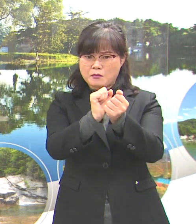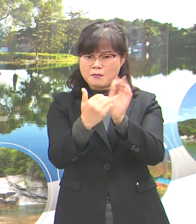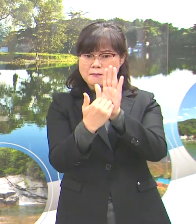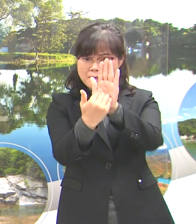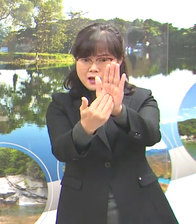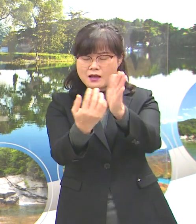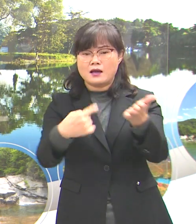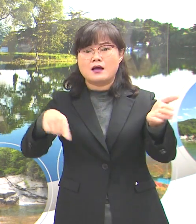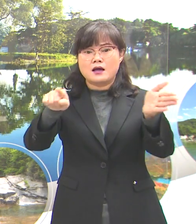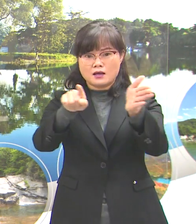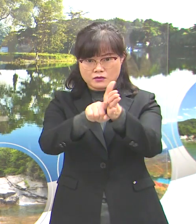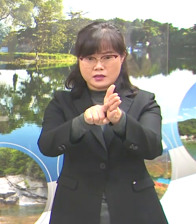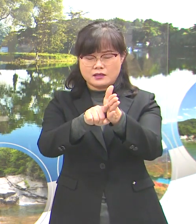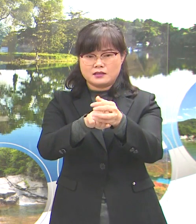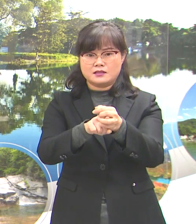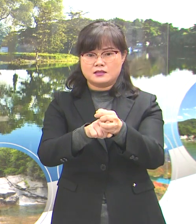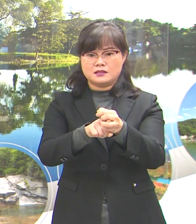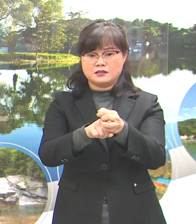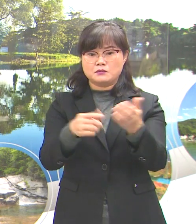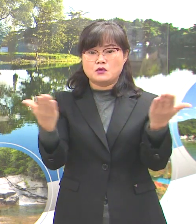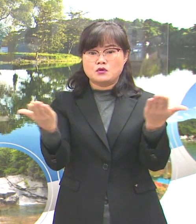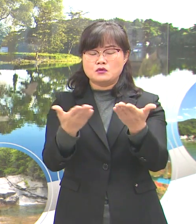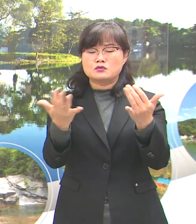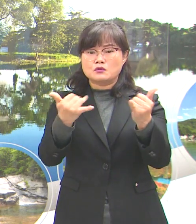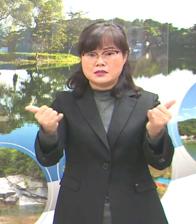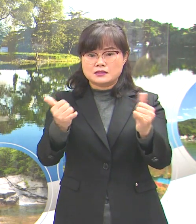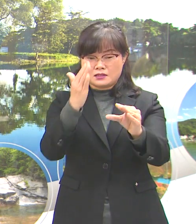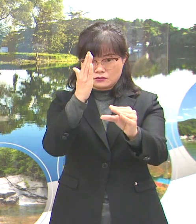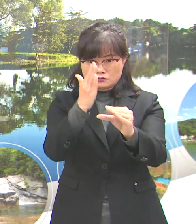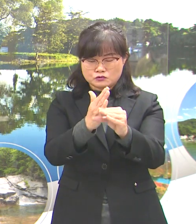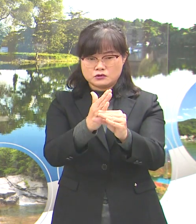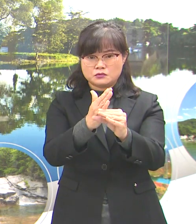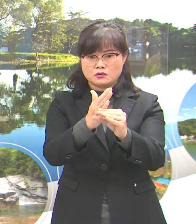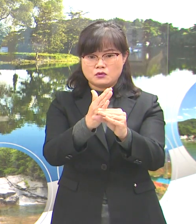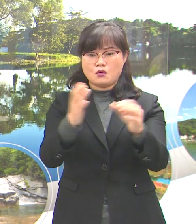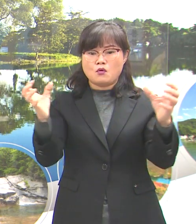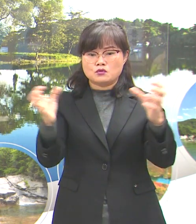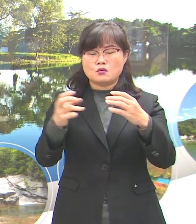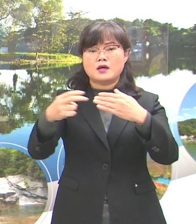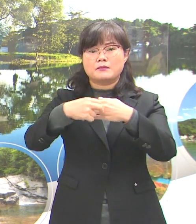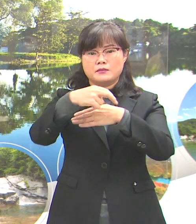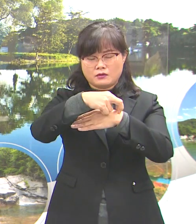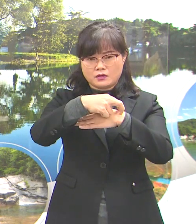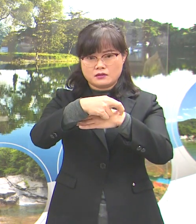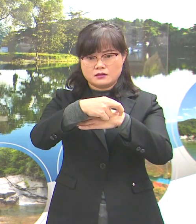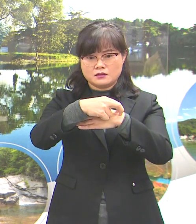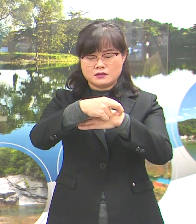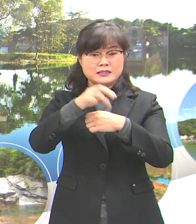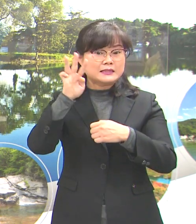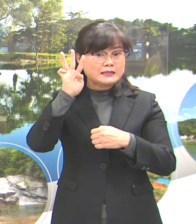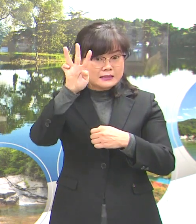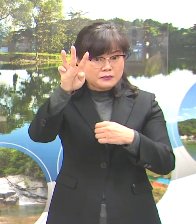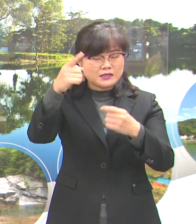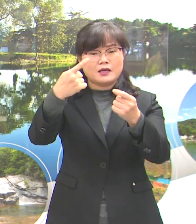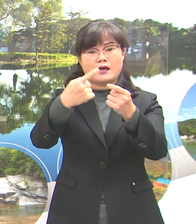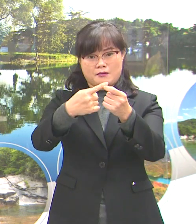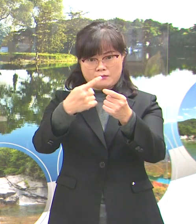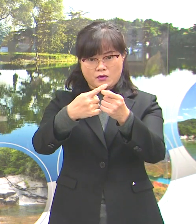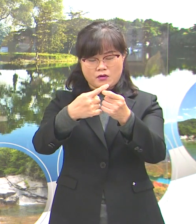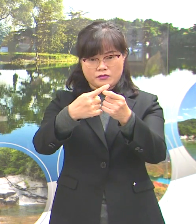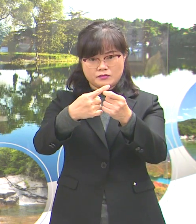예방하기 위하여 정사자를 중심으로 종합병원은 3일에 1회